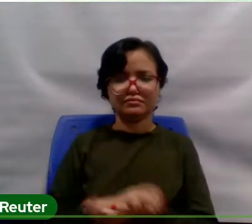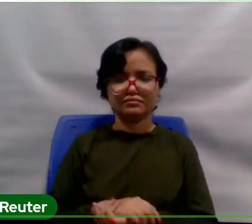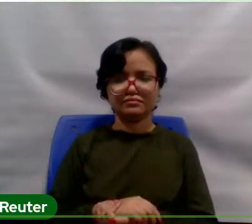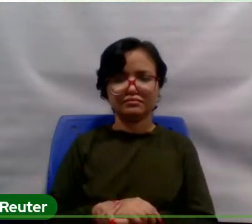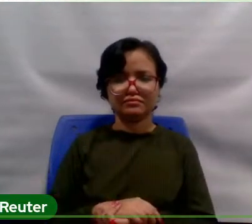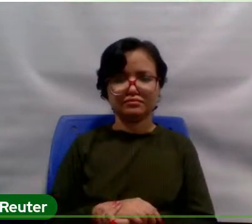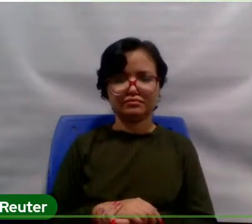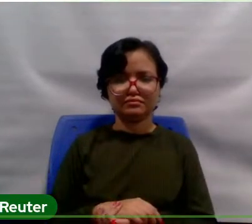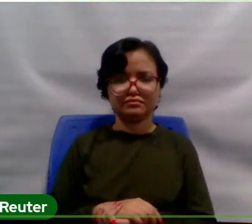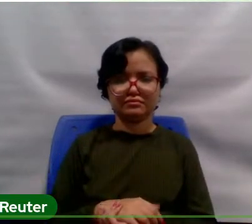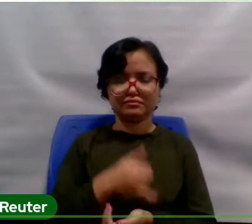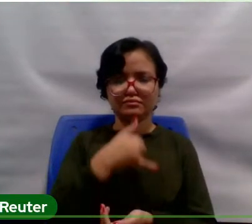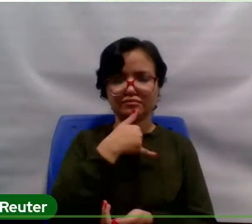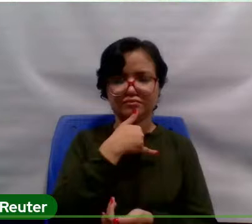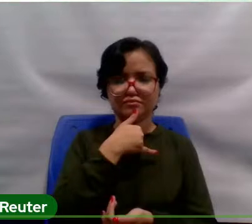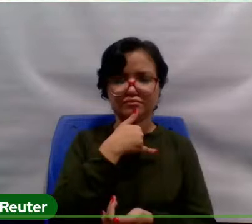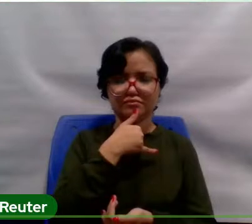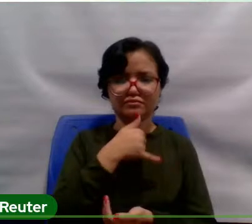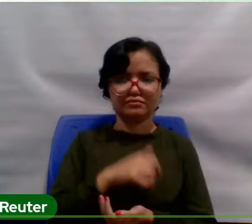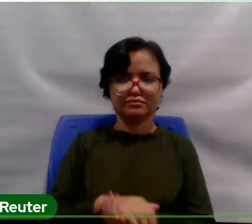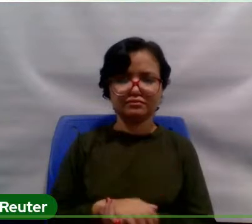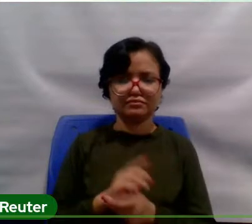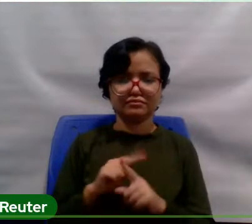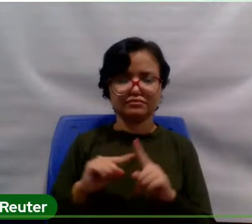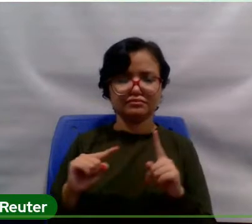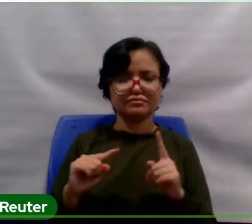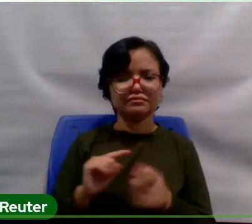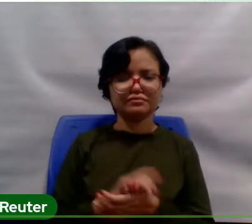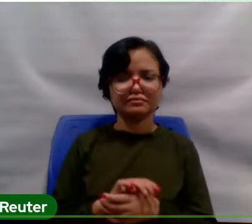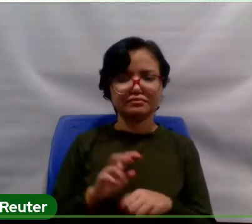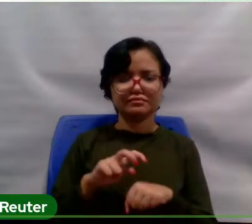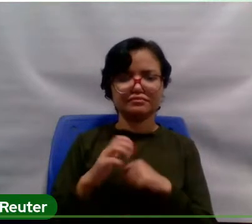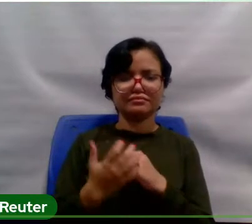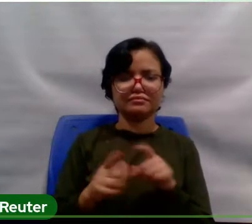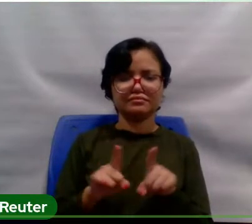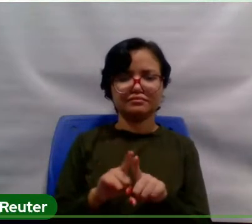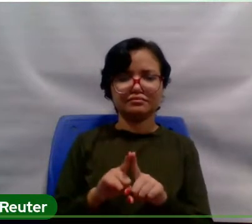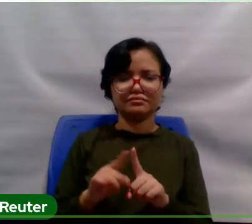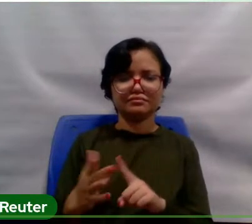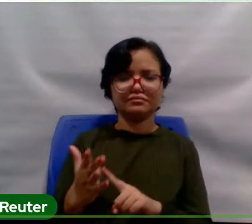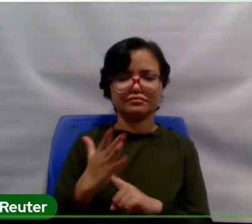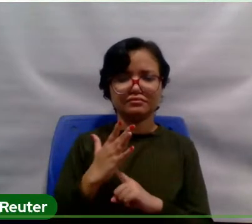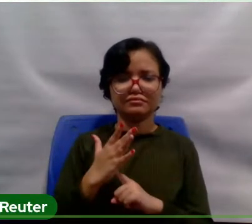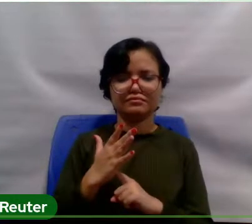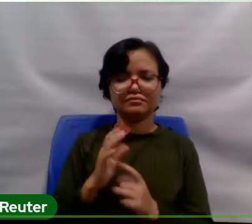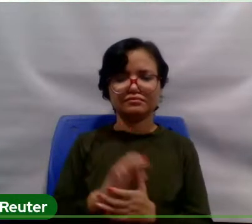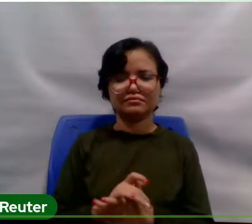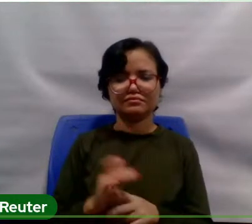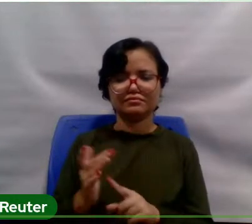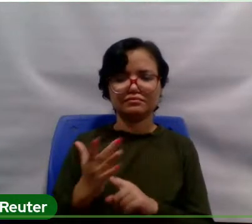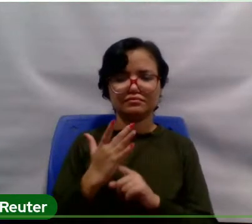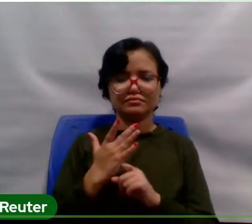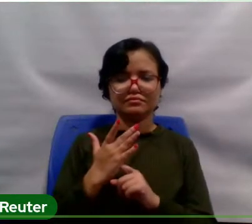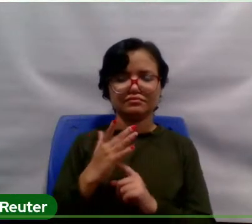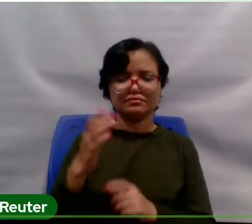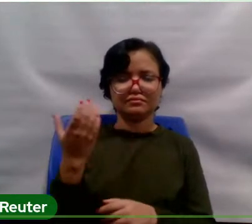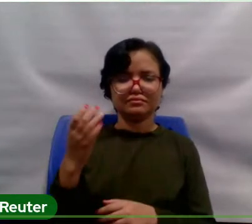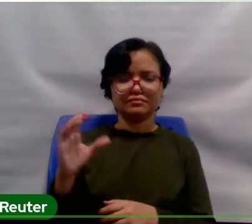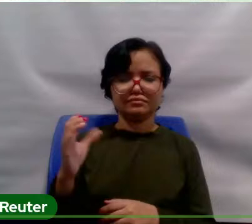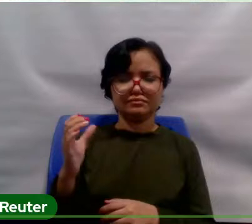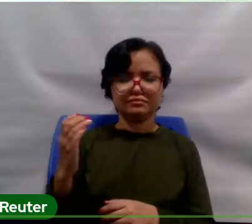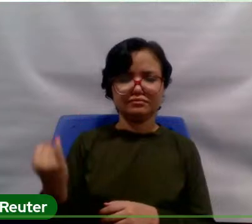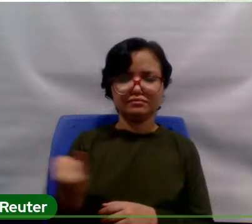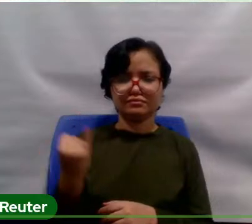É triste, mas a pandemia também mostrou que... Está mostrando, né? Que a ciência é